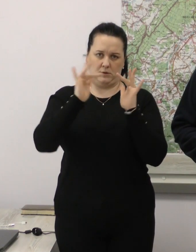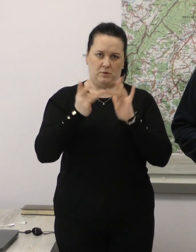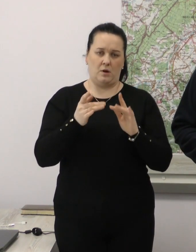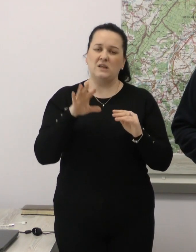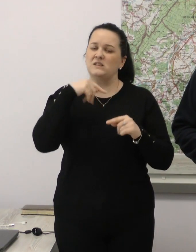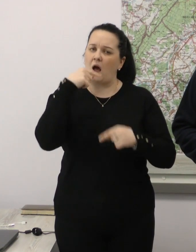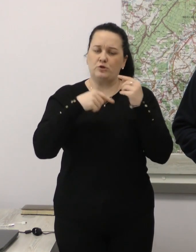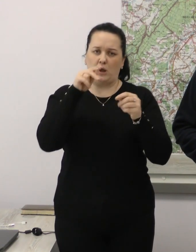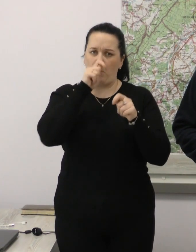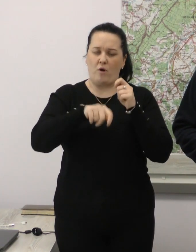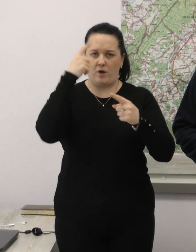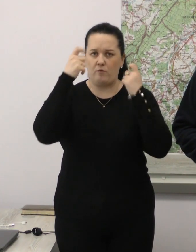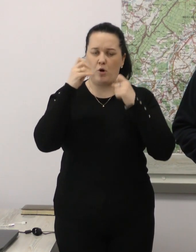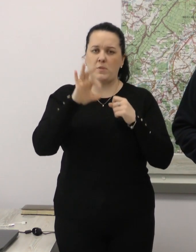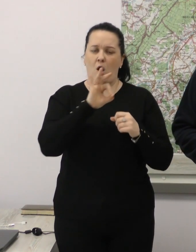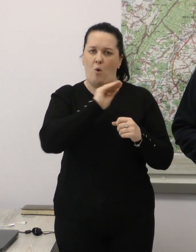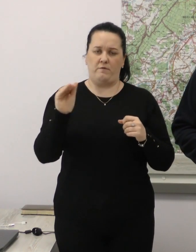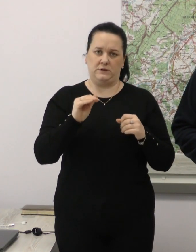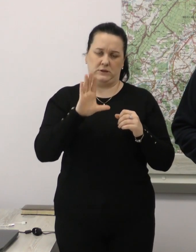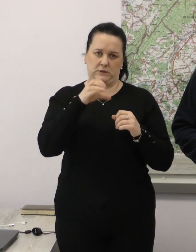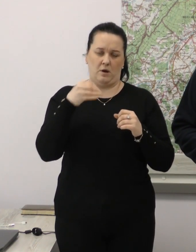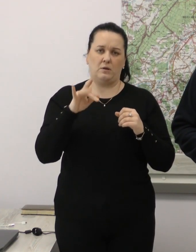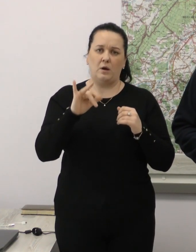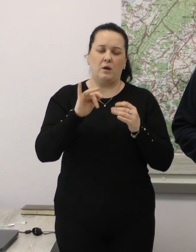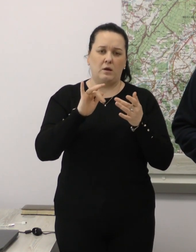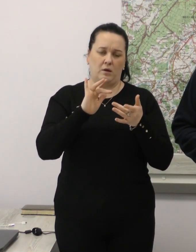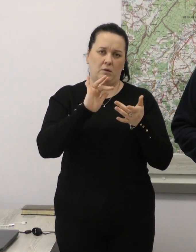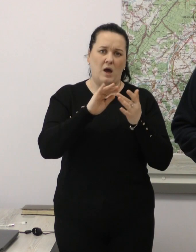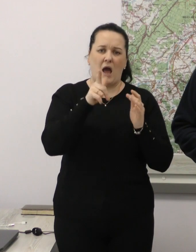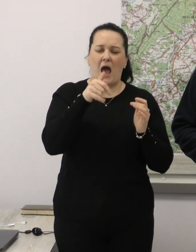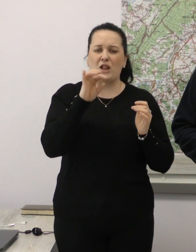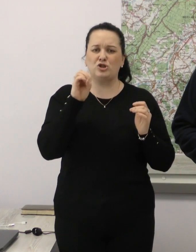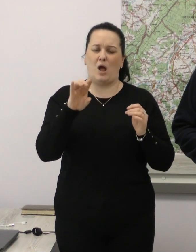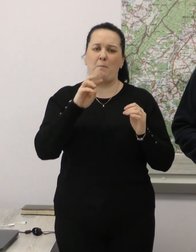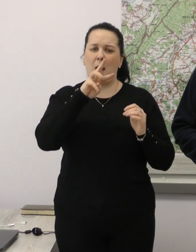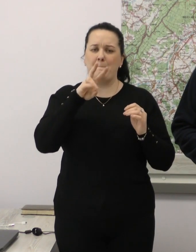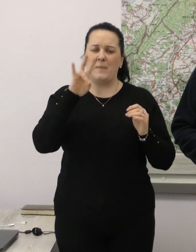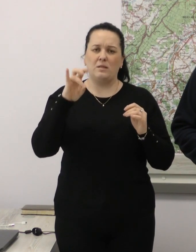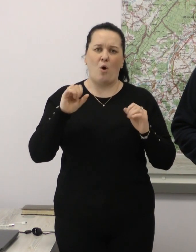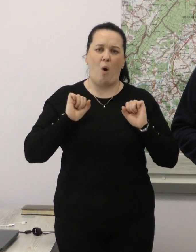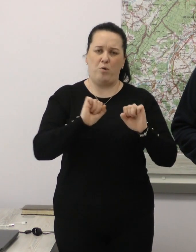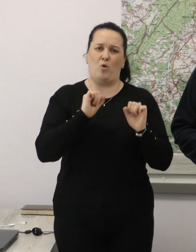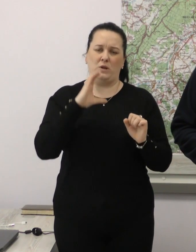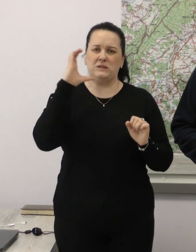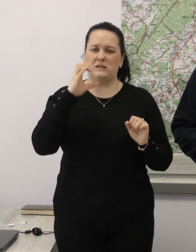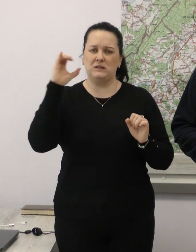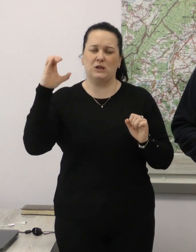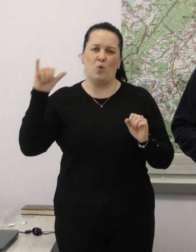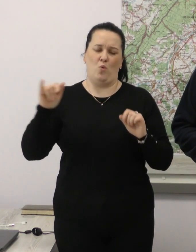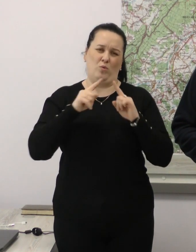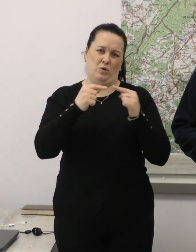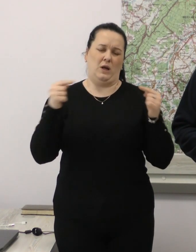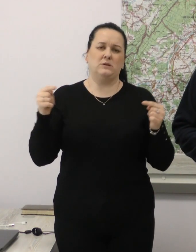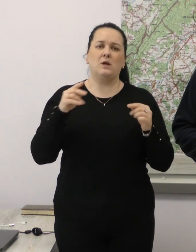Завжди перевіряйте інформацію на офіційних сайтах та верифікованих сторінках. Генштаб, Міноборони, Збройні сили України тощо. І у